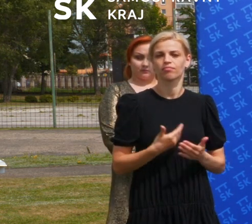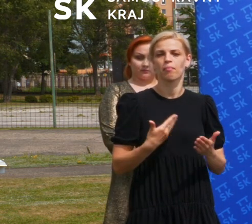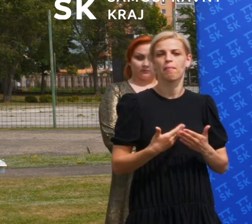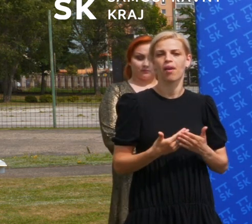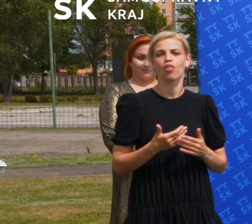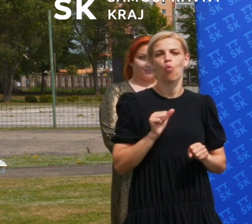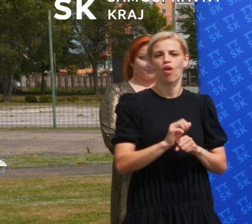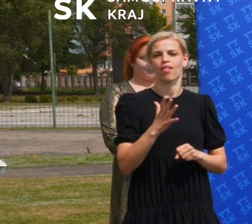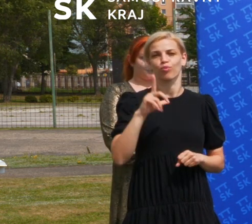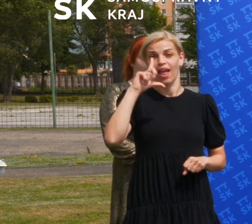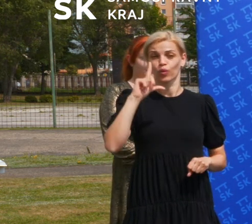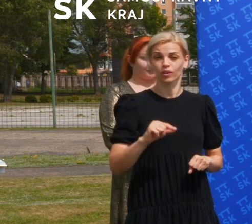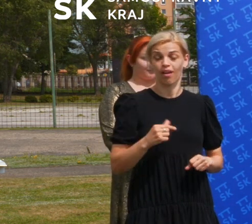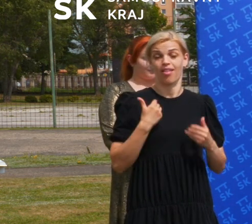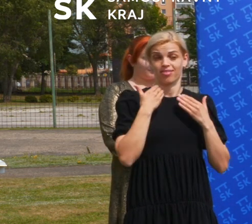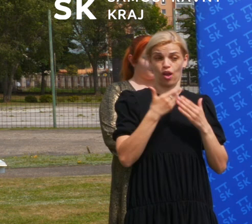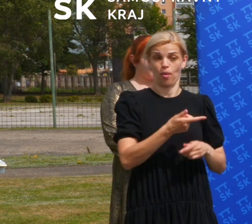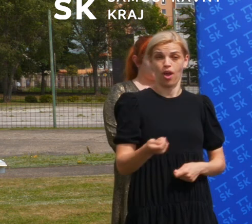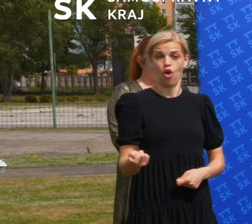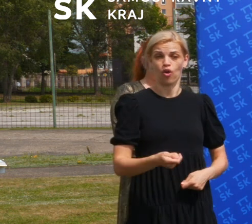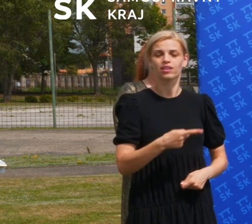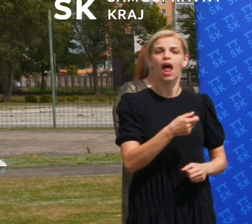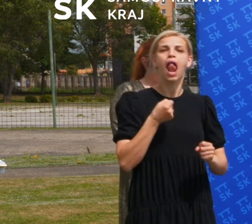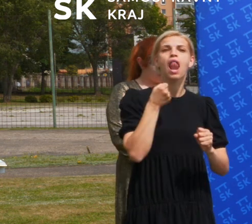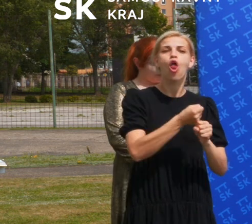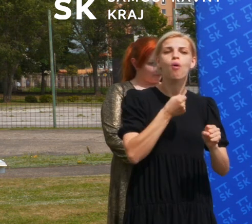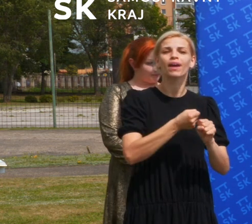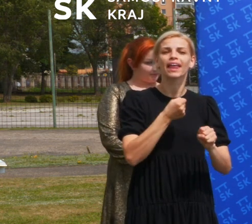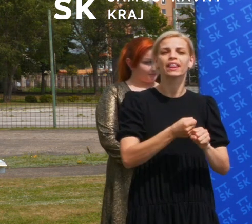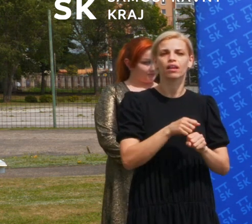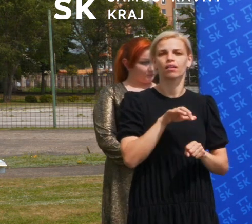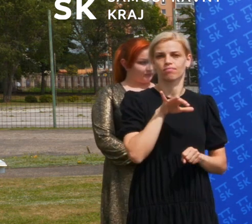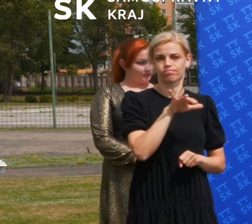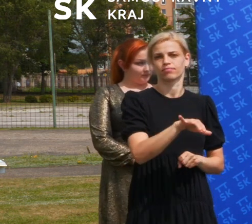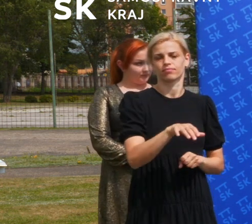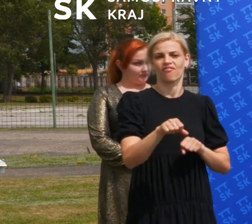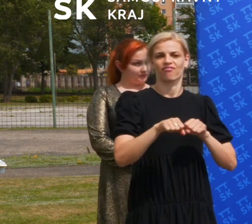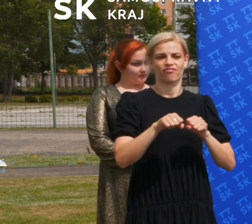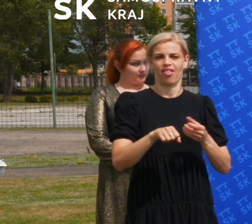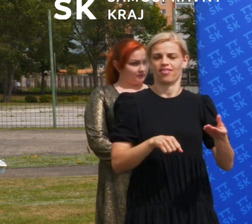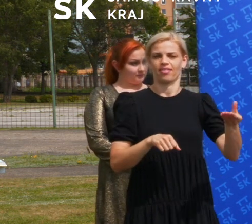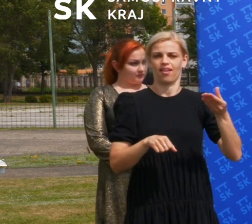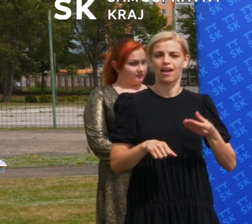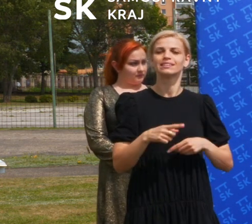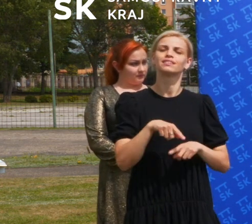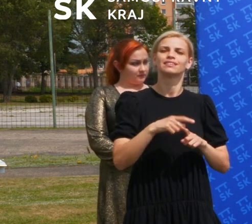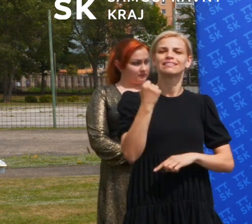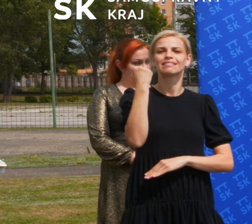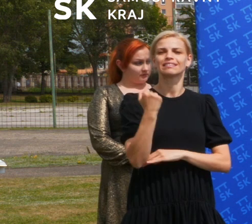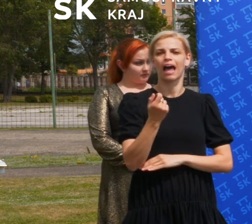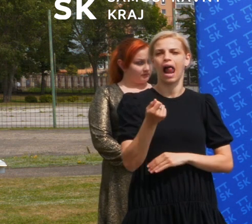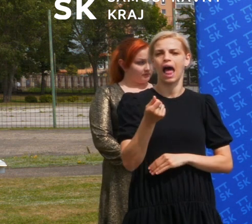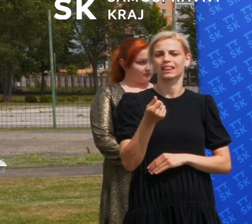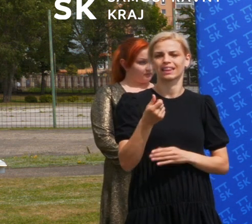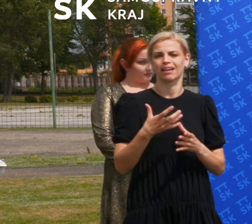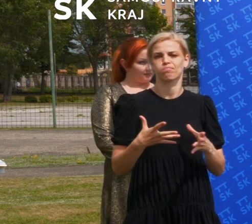nebude nudiť. A ďakujeme hokejistom, že ten lobbystický tlak vytvorili a ten balík peňazí, ten základný na otvorenie vôbec debaty